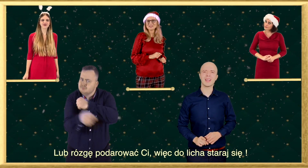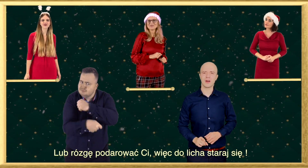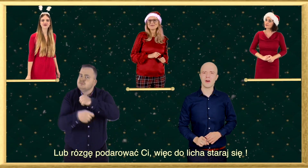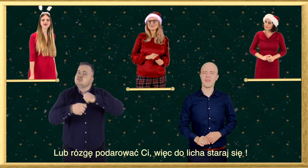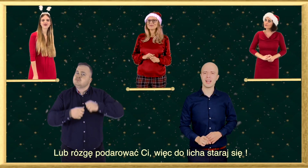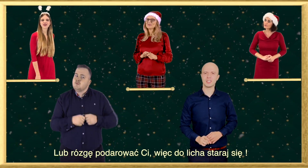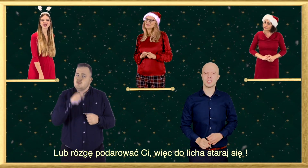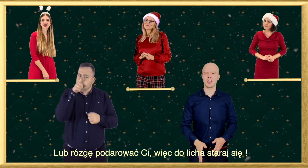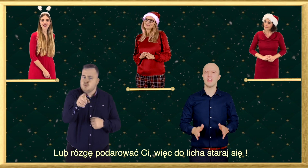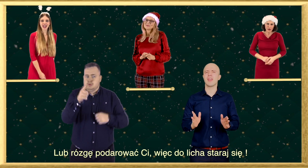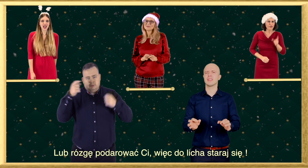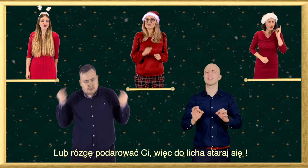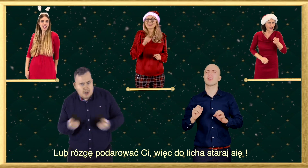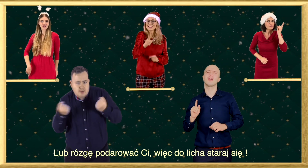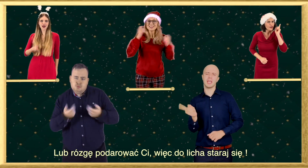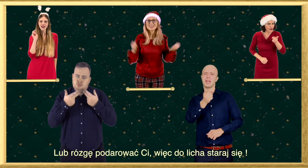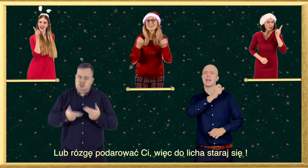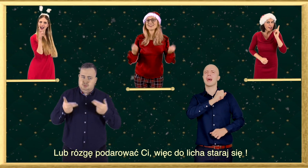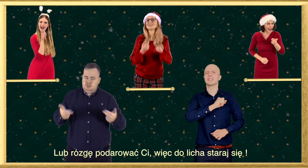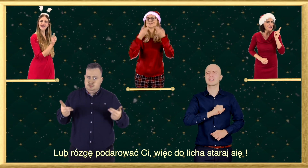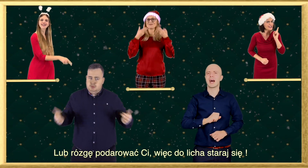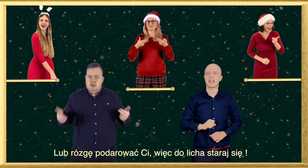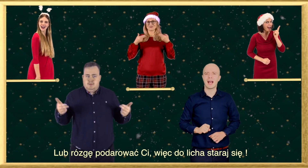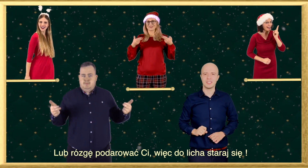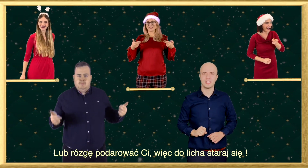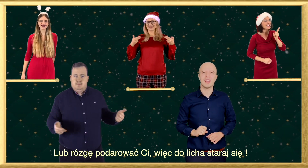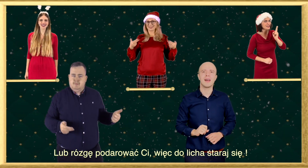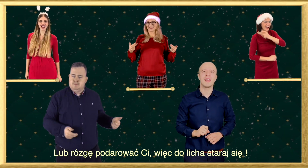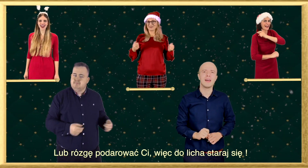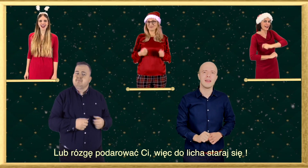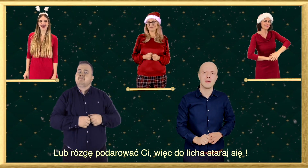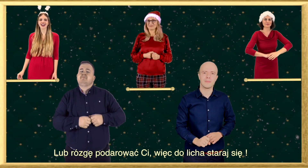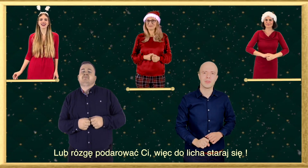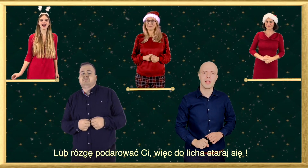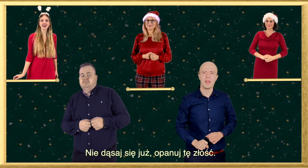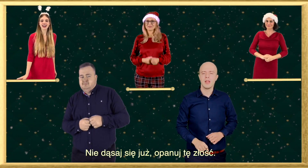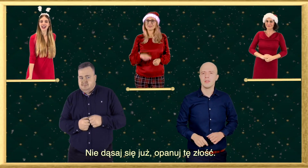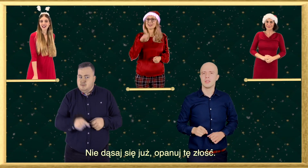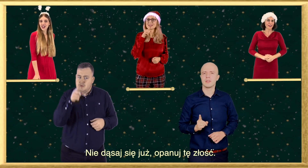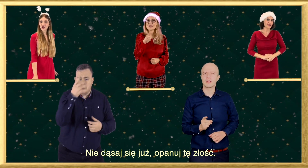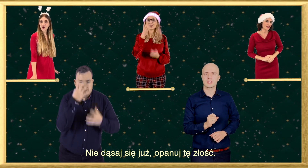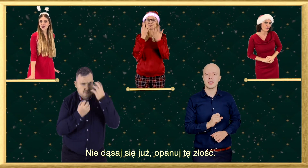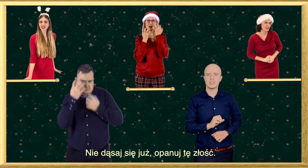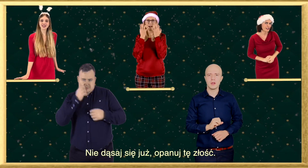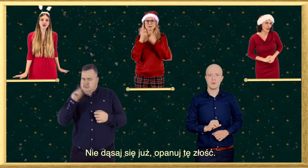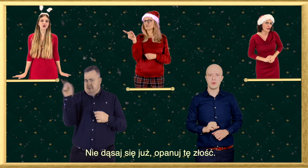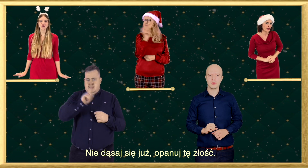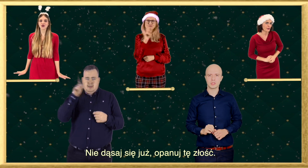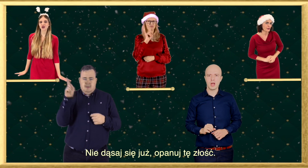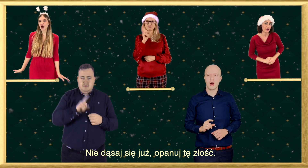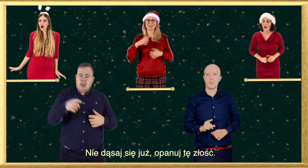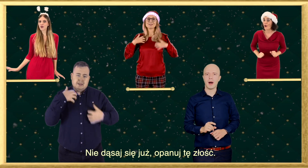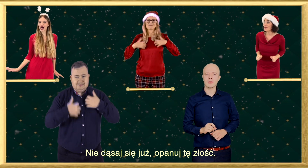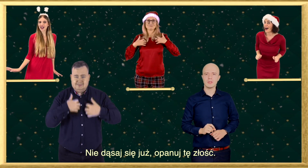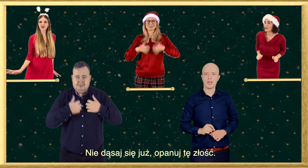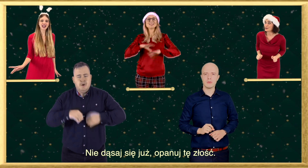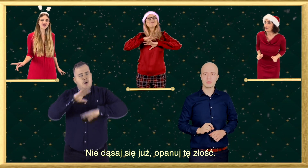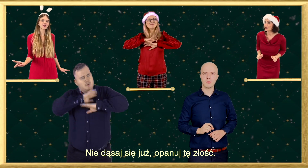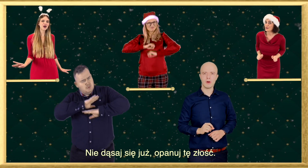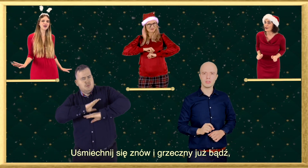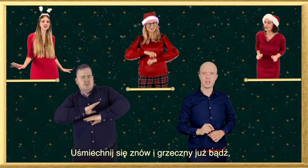podarować Ci Więc do licha staraj się Nie dostaj się już